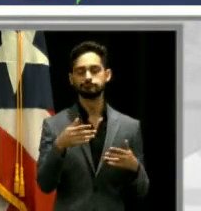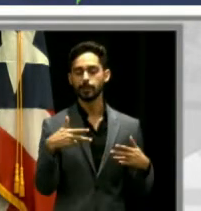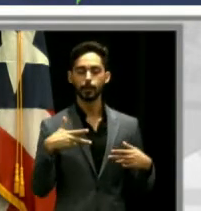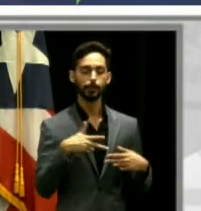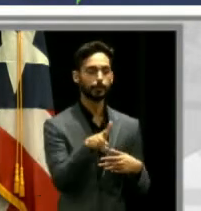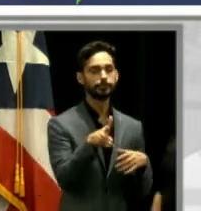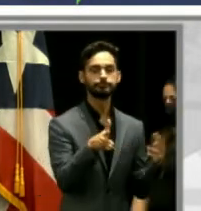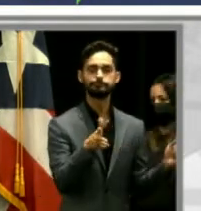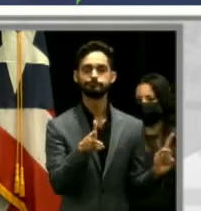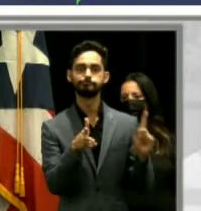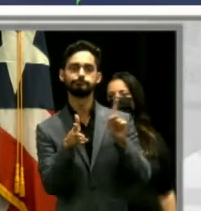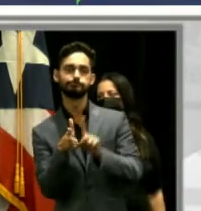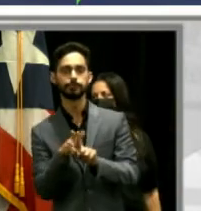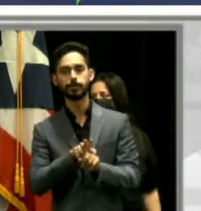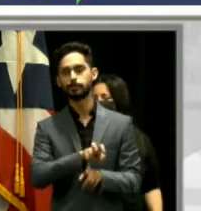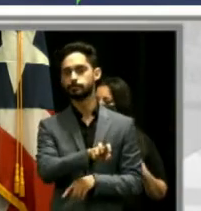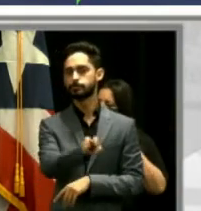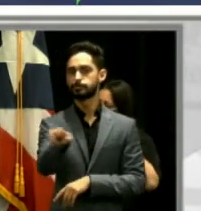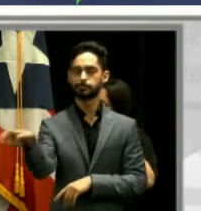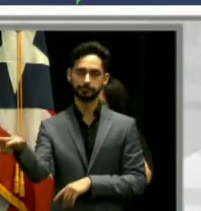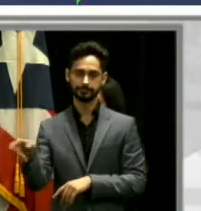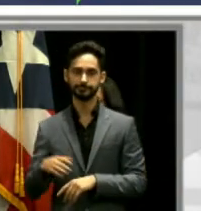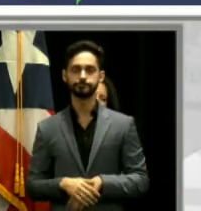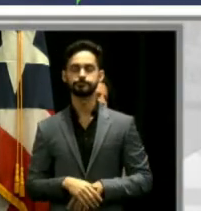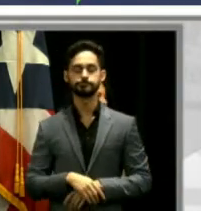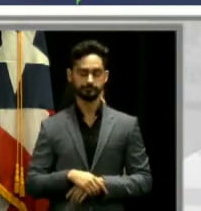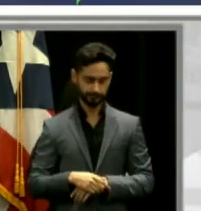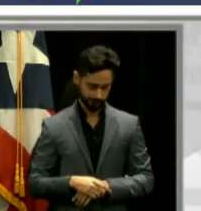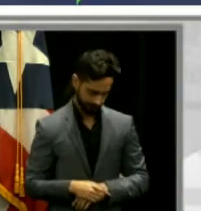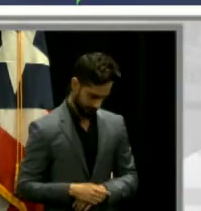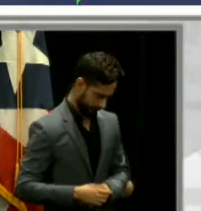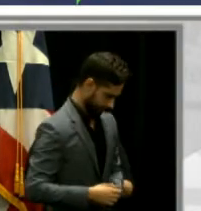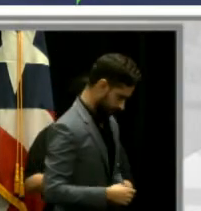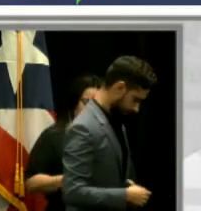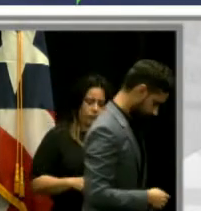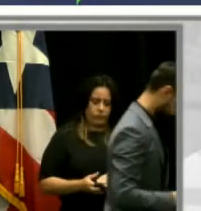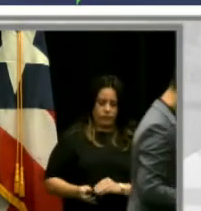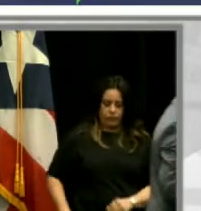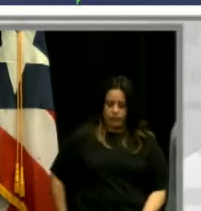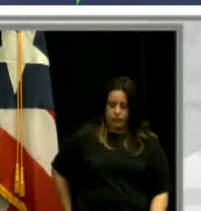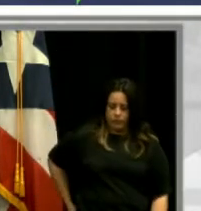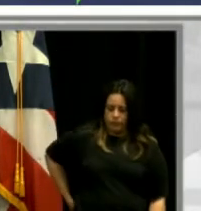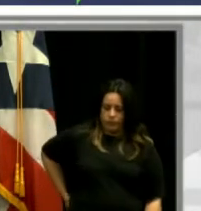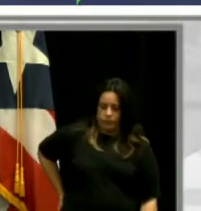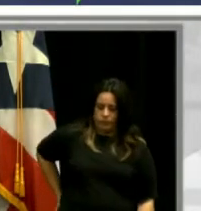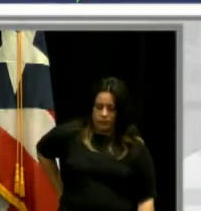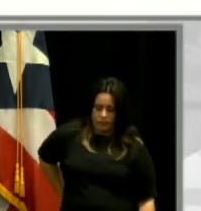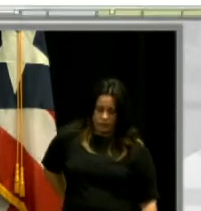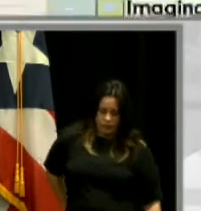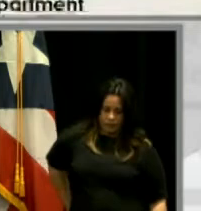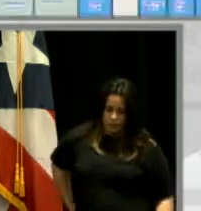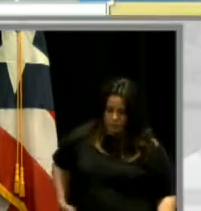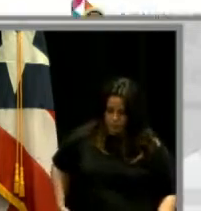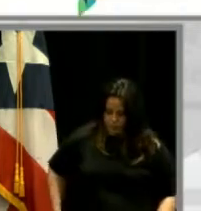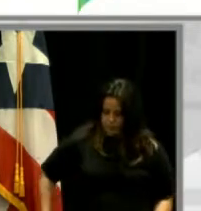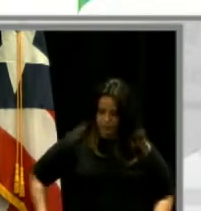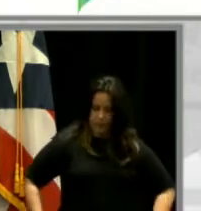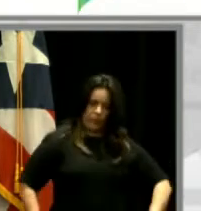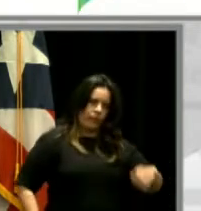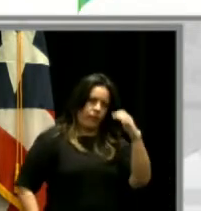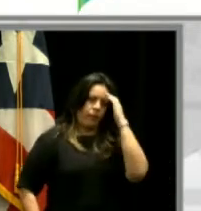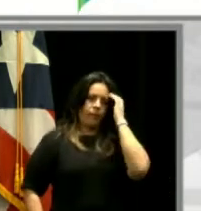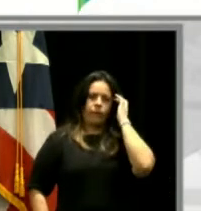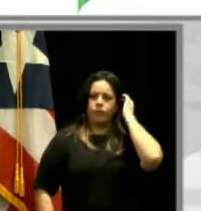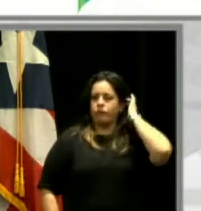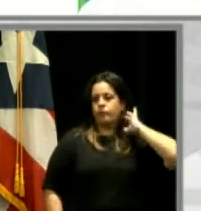Aquí tenemos también otra imagen de cómo va a quedar el área de diálisis, el